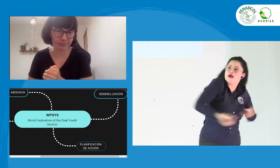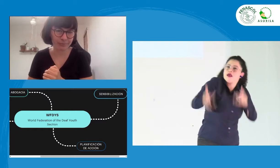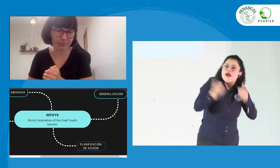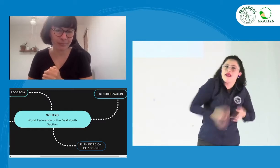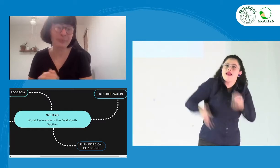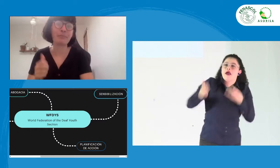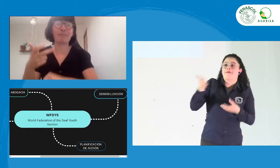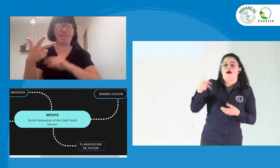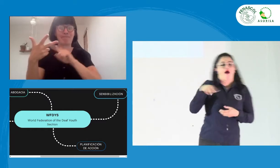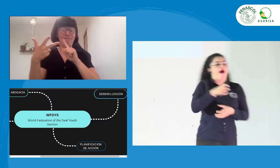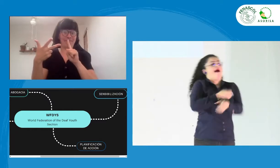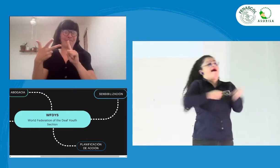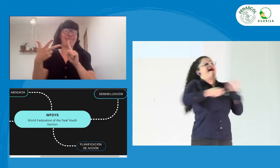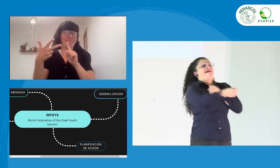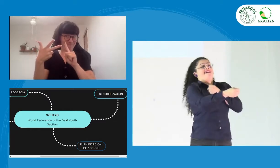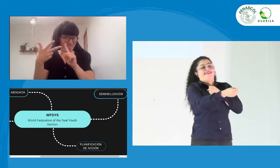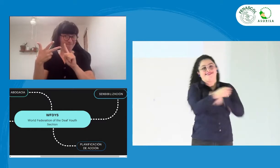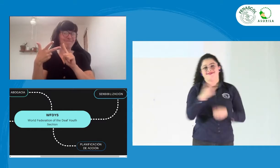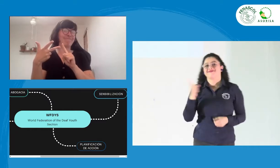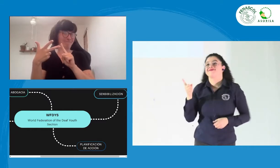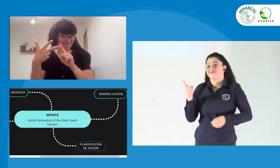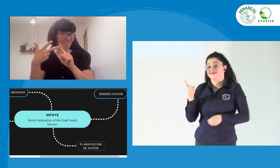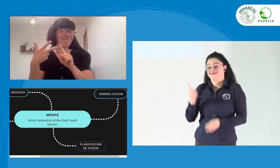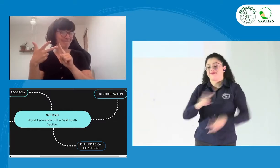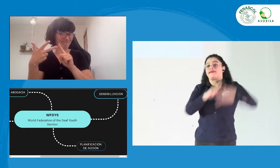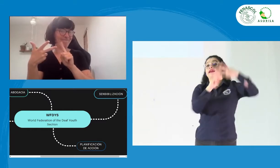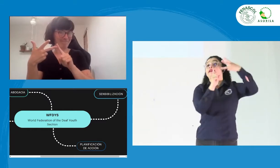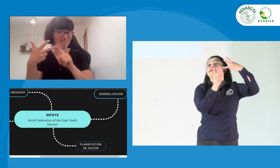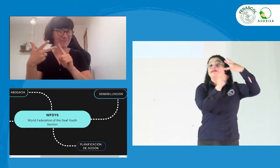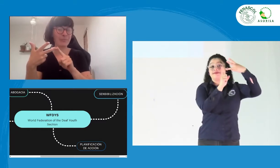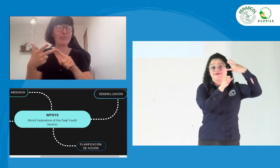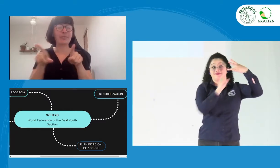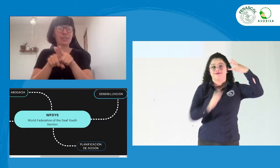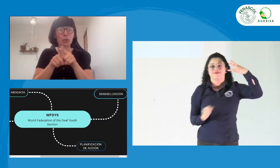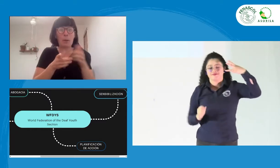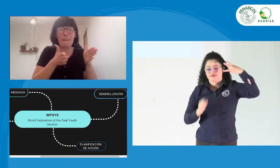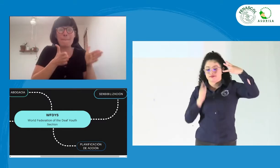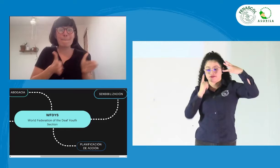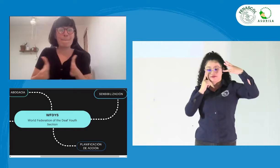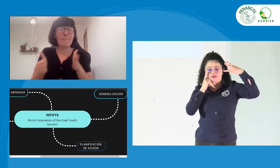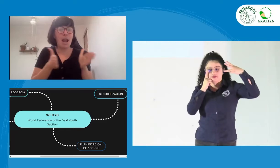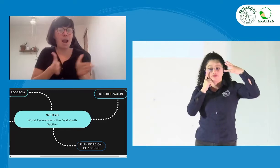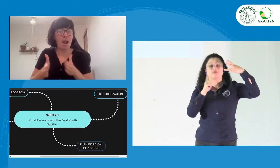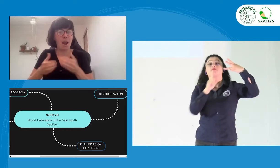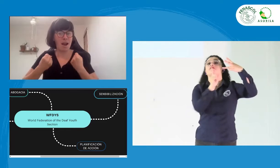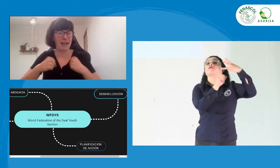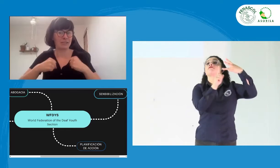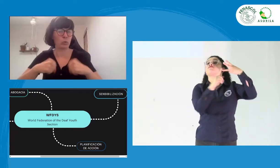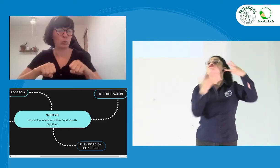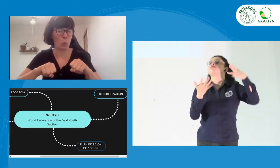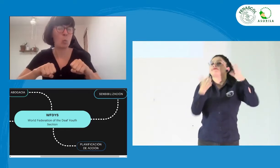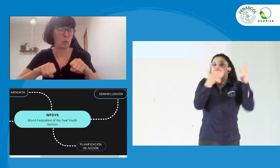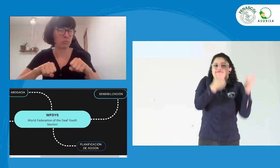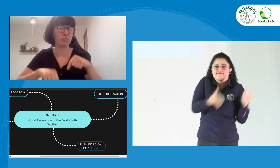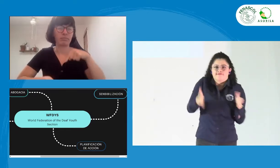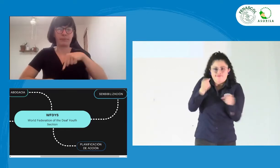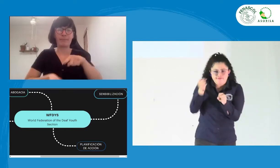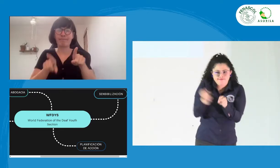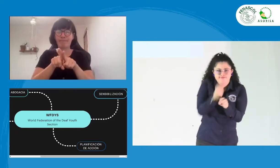sorda y muchos otros aspectos para que se conozca el interior de los gobiernos y los tomadores de decisiones. Ahora, lo tercero es que nosotros